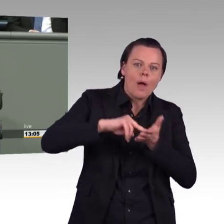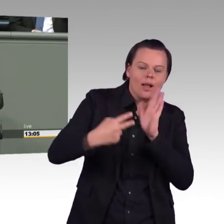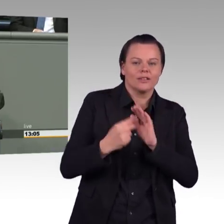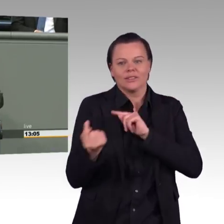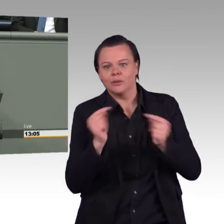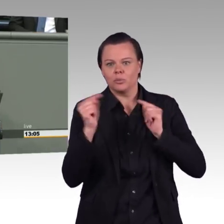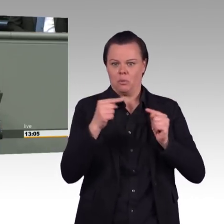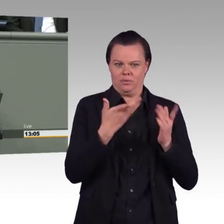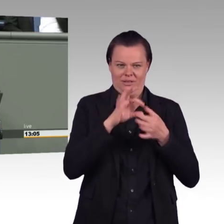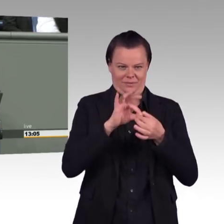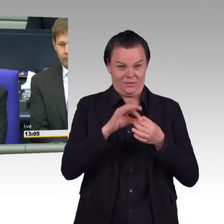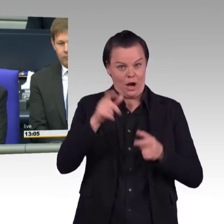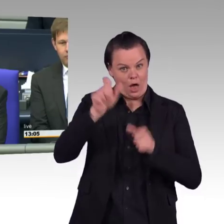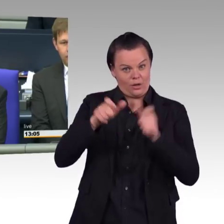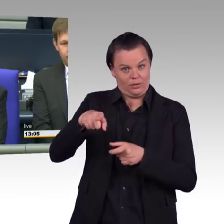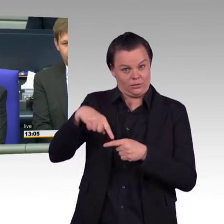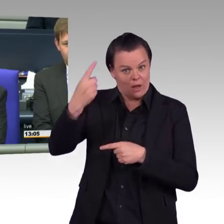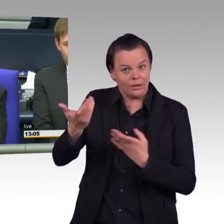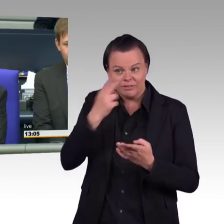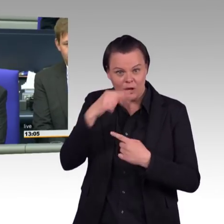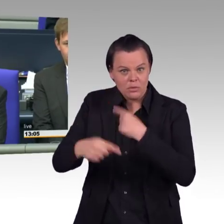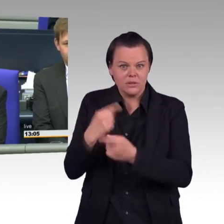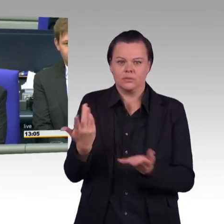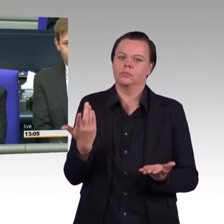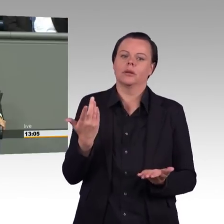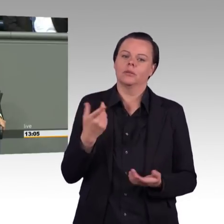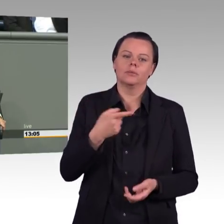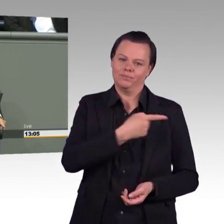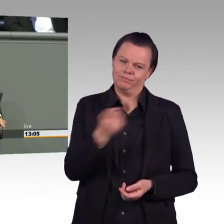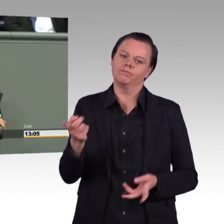Herr Kollege, gestatten Sie eine Zwischenfrage, Kollege Griecher. Ja, Gerne.